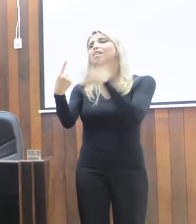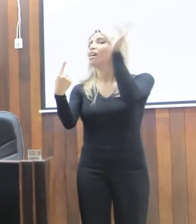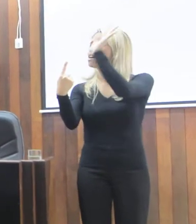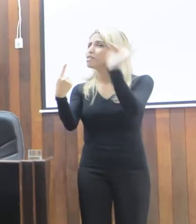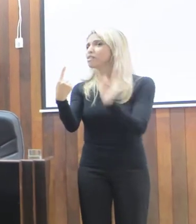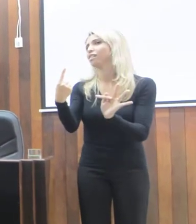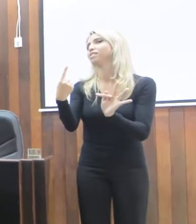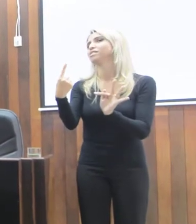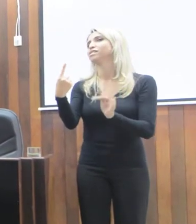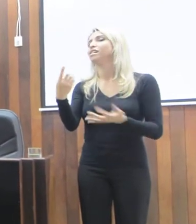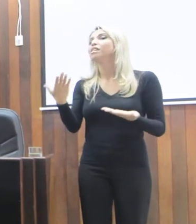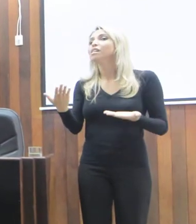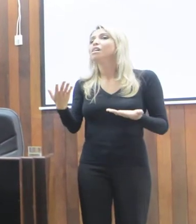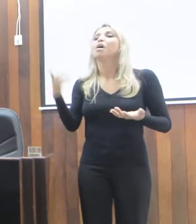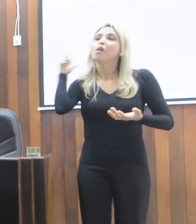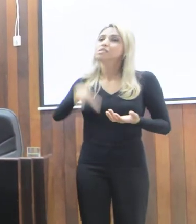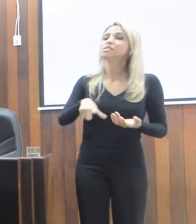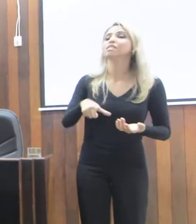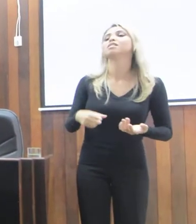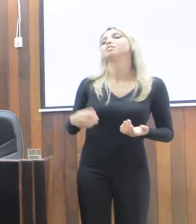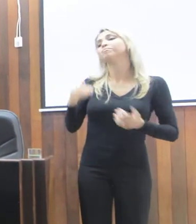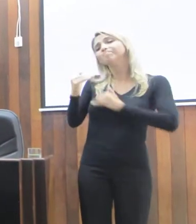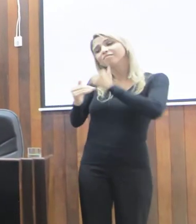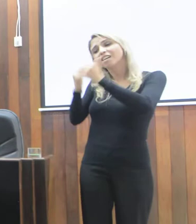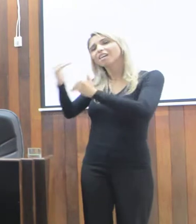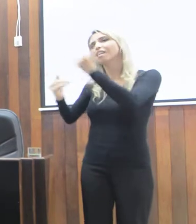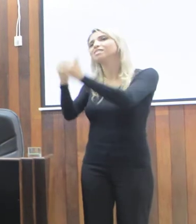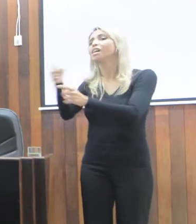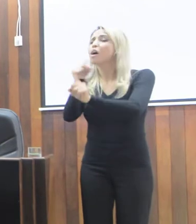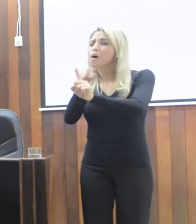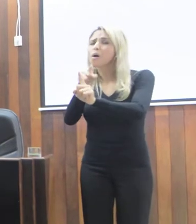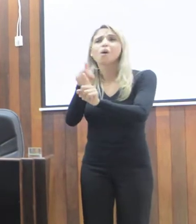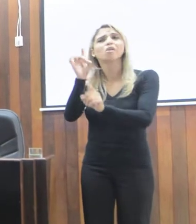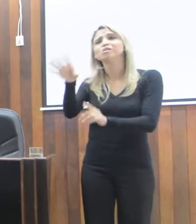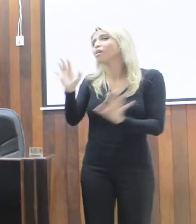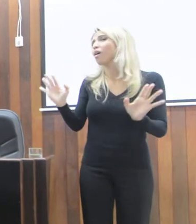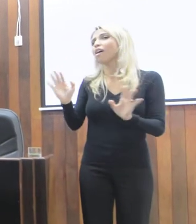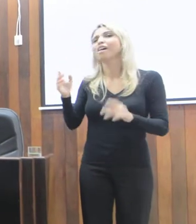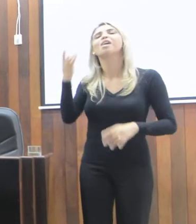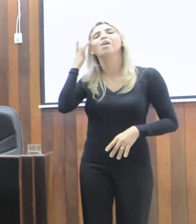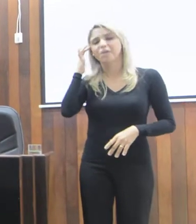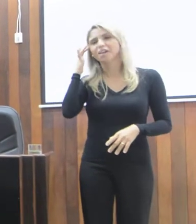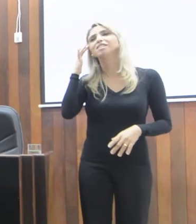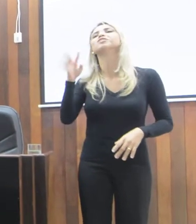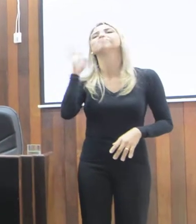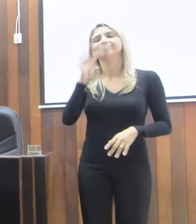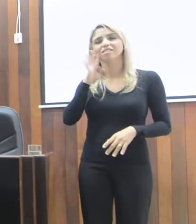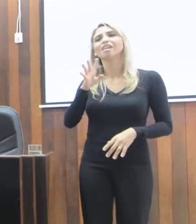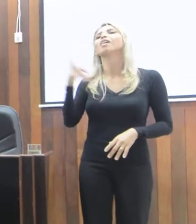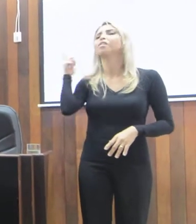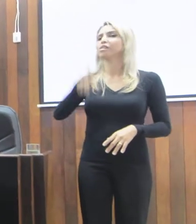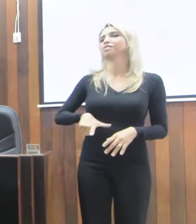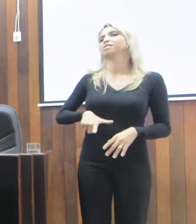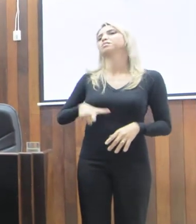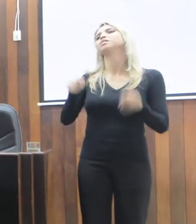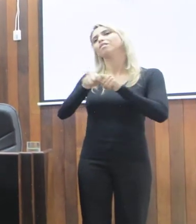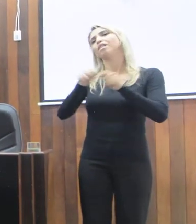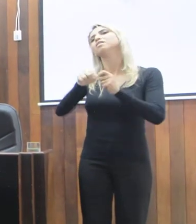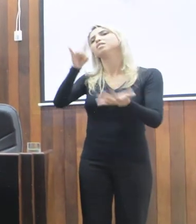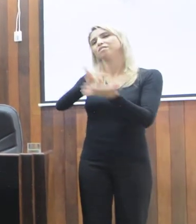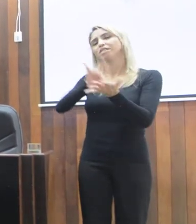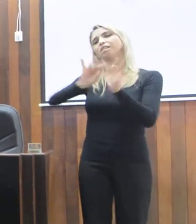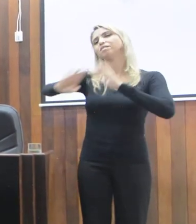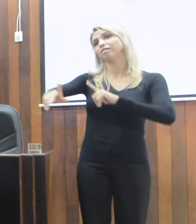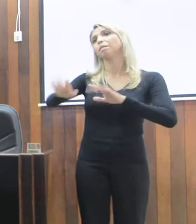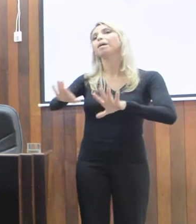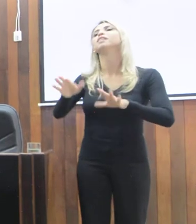pessoa estudar mais, se a conseguir fazer essa pessoa crescer, eu acho que já valeu a pena. Então, eu peço que a gente possa dar